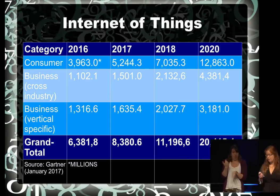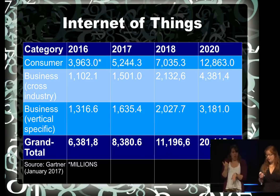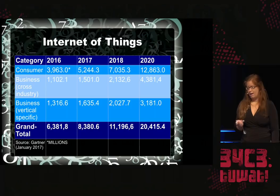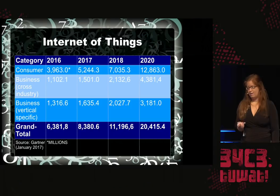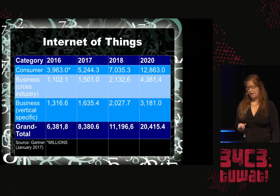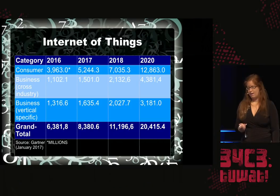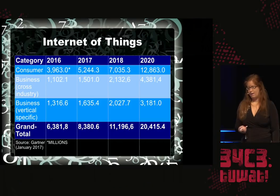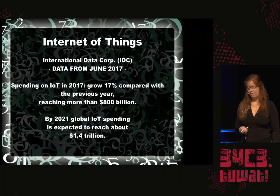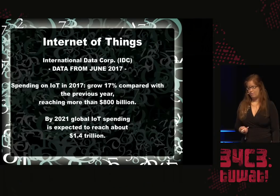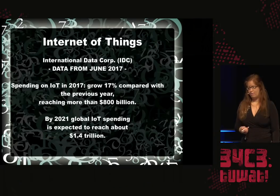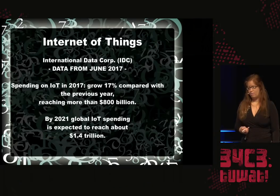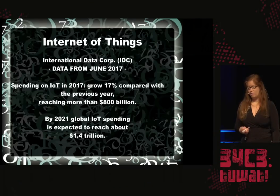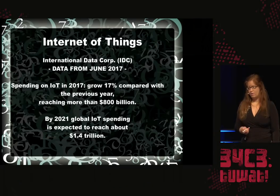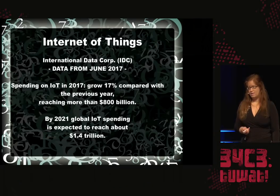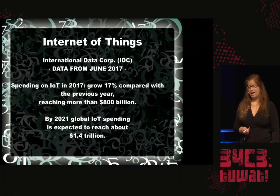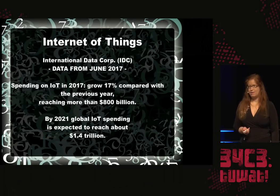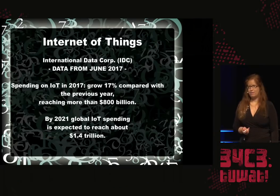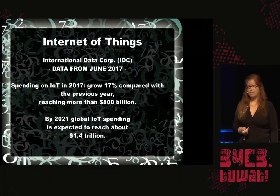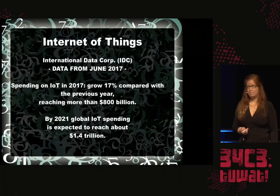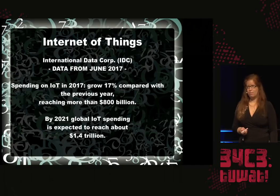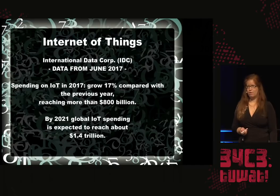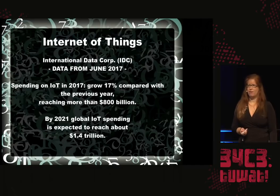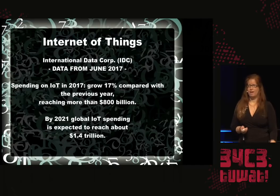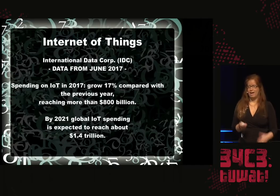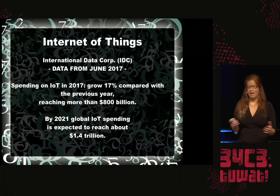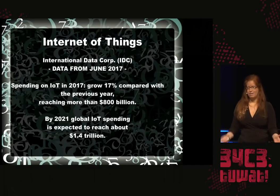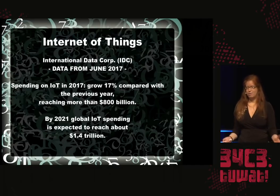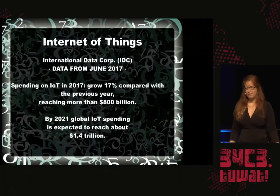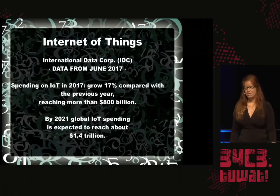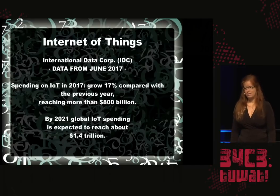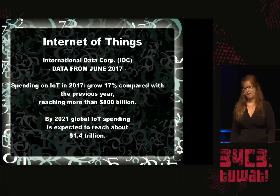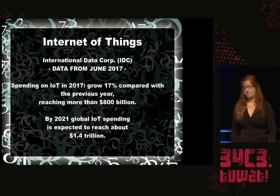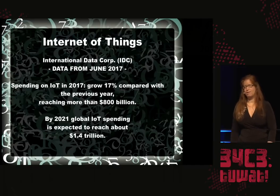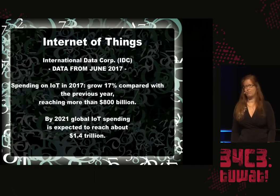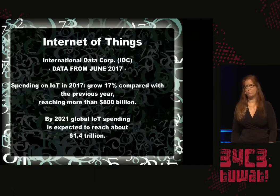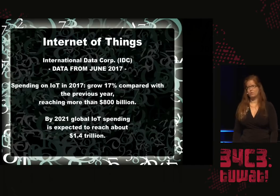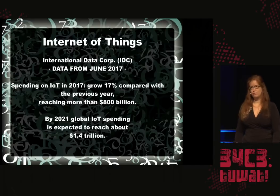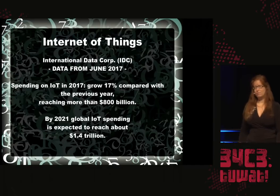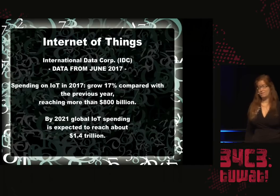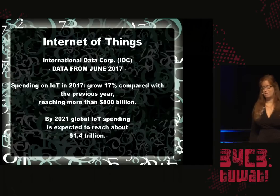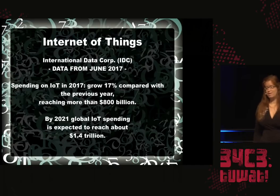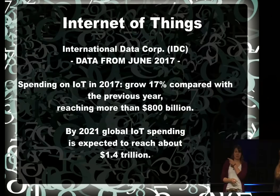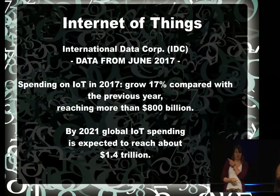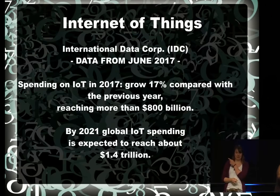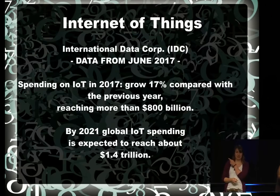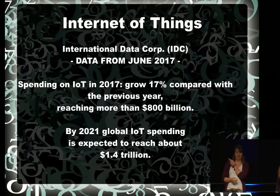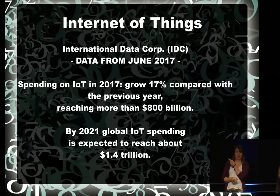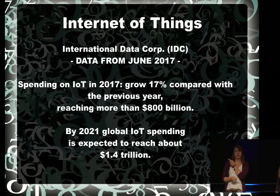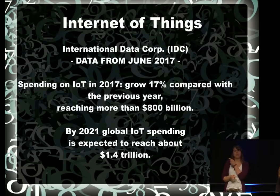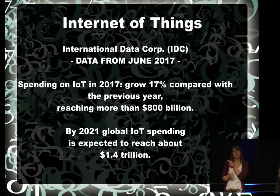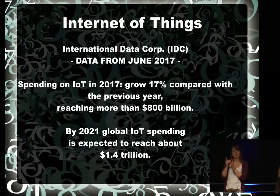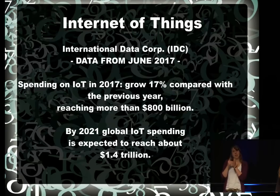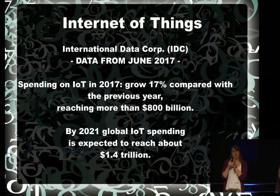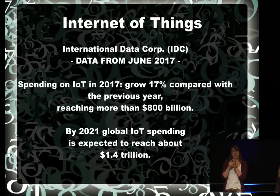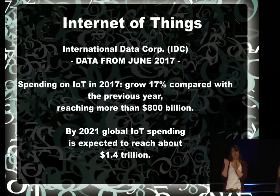Die sind Gartner-Zahlen vom Jänner. Ich habe noch einen Slide mit Zahlen. Die sind eventuell noch vom Juni dieses